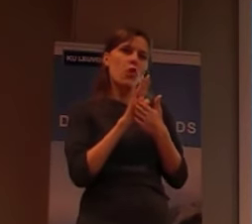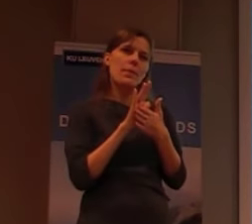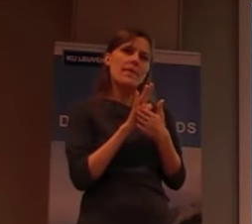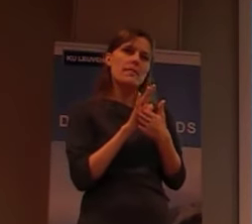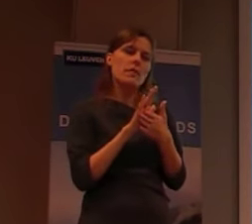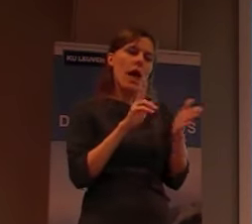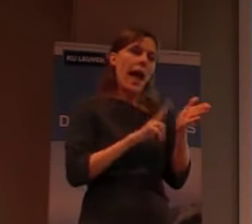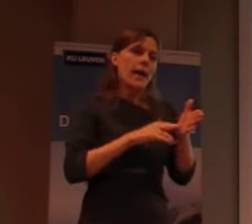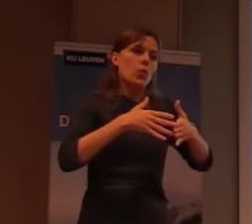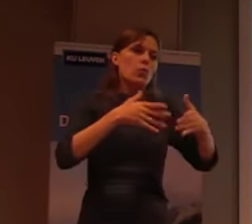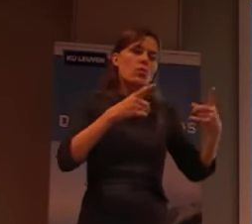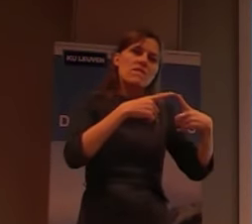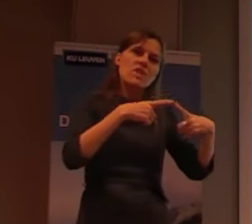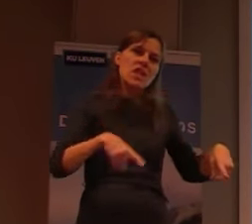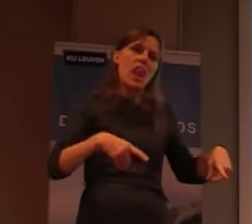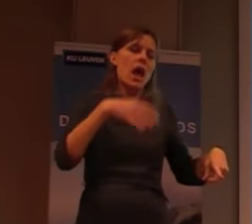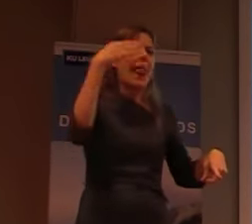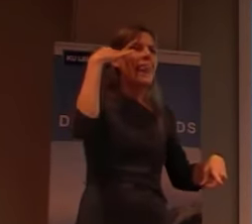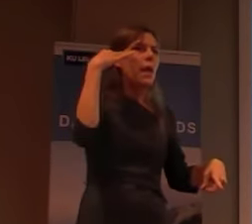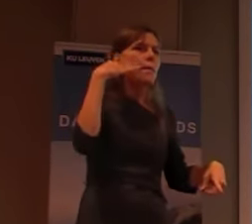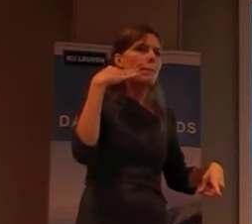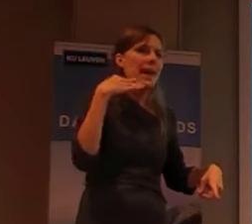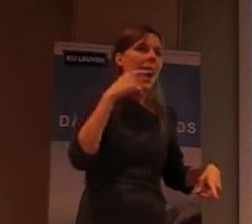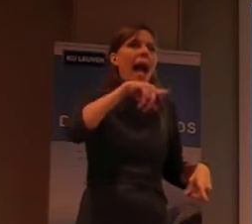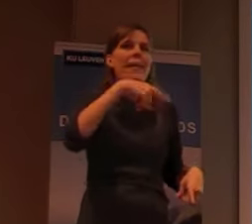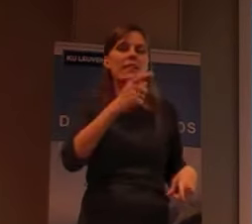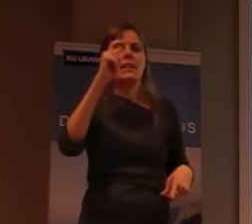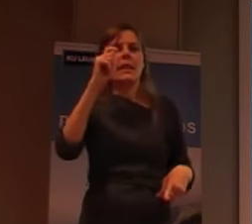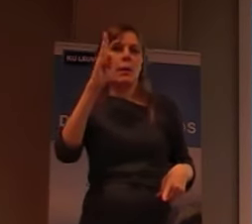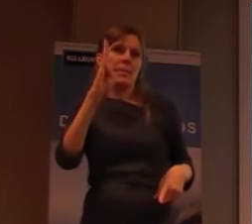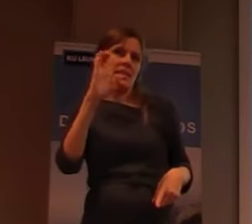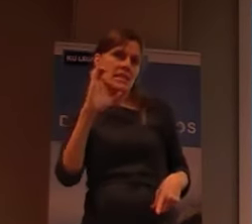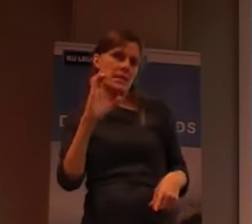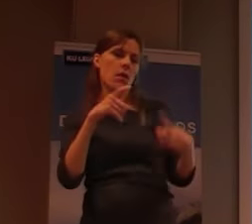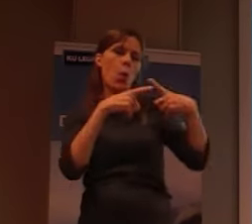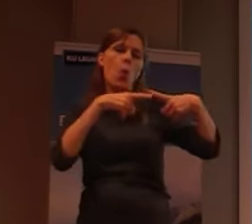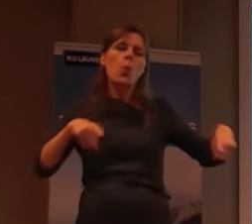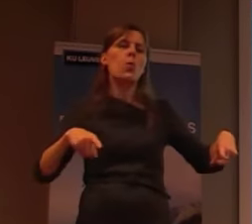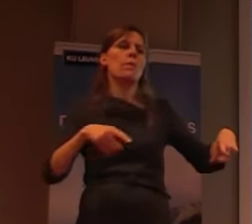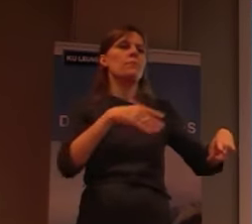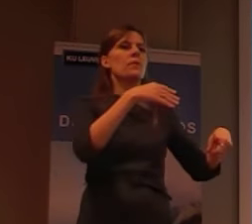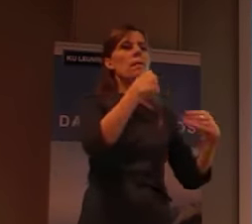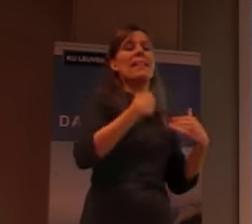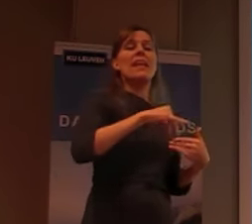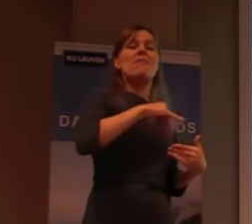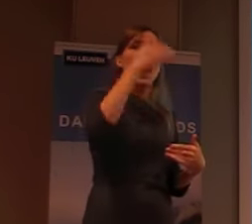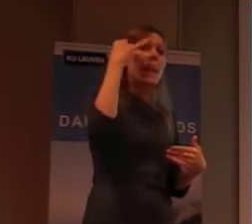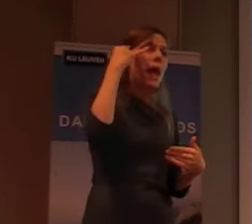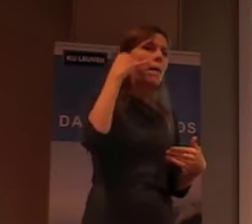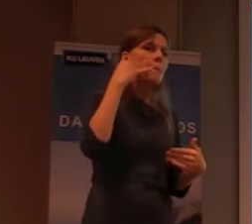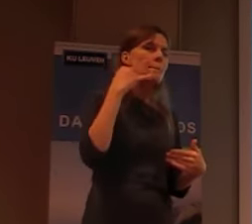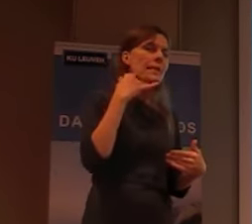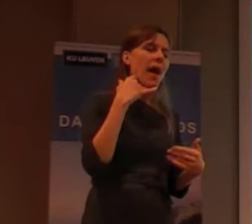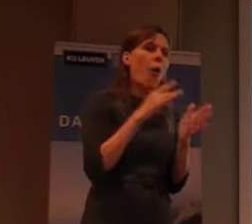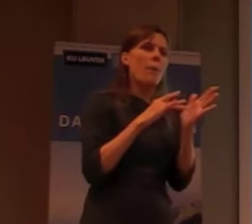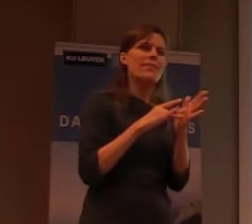verschil is, tussen, lepra, en tuberculose. Ik zeg, mensen met lepra, door de